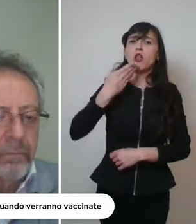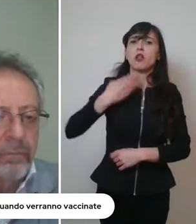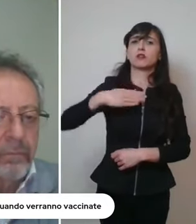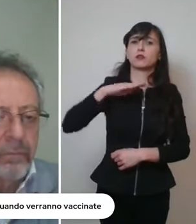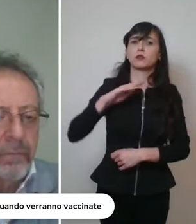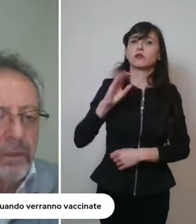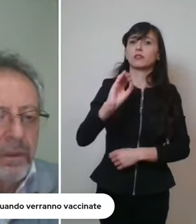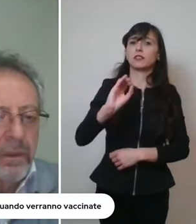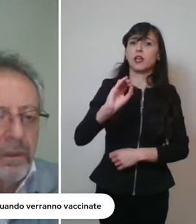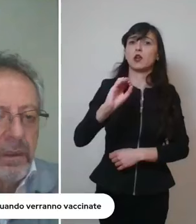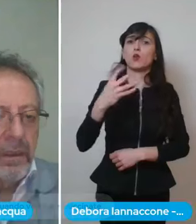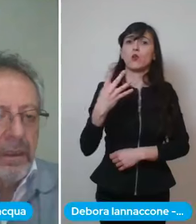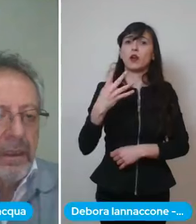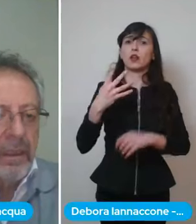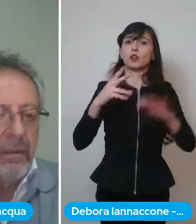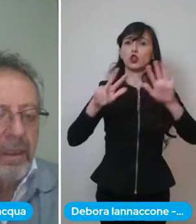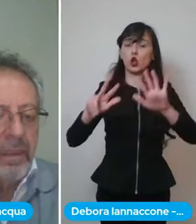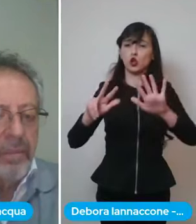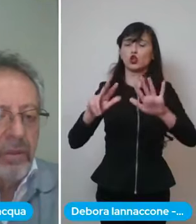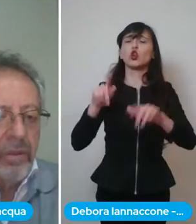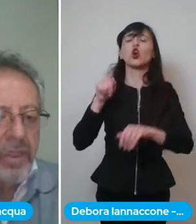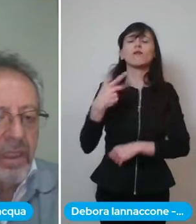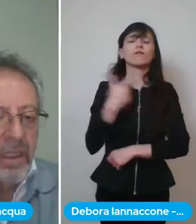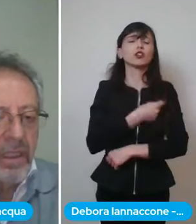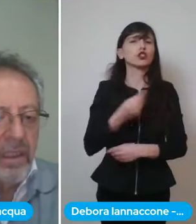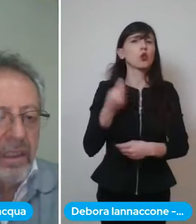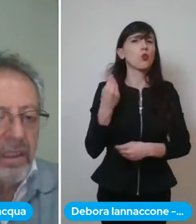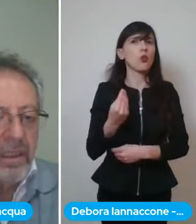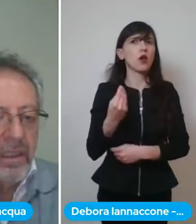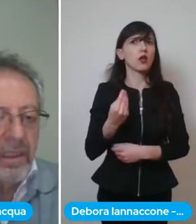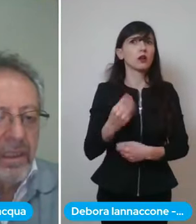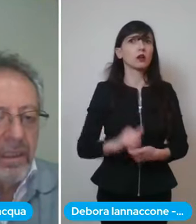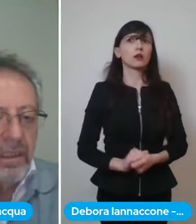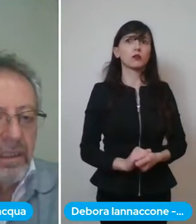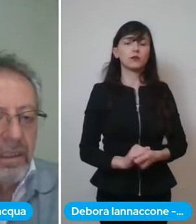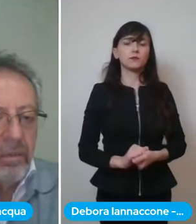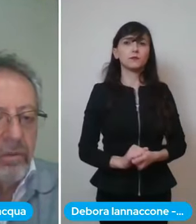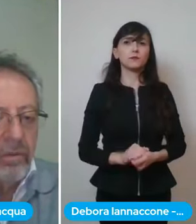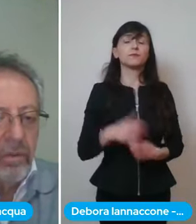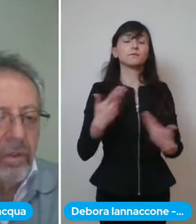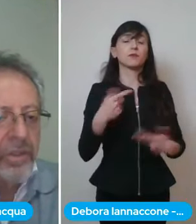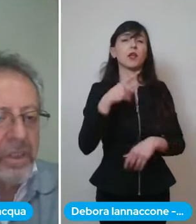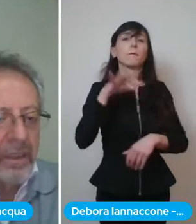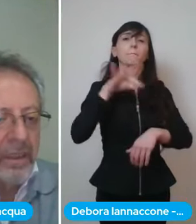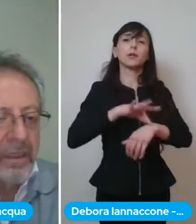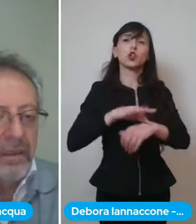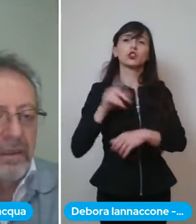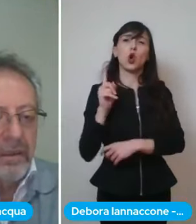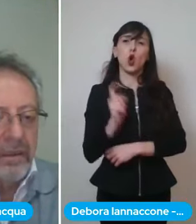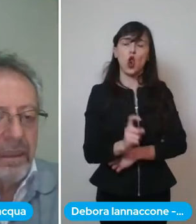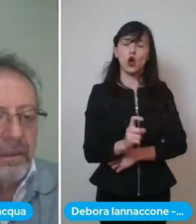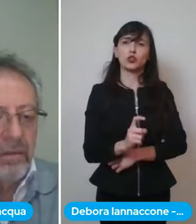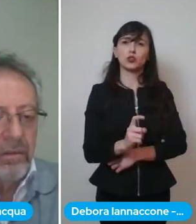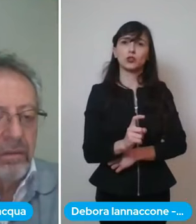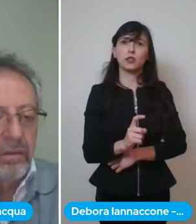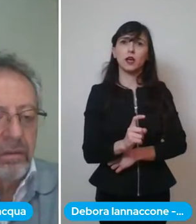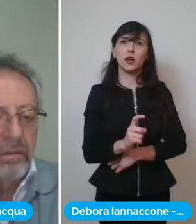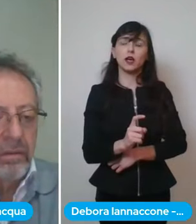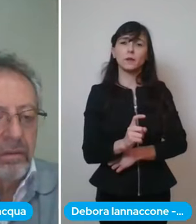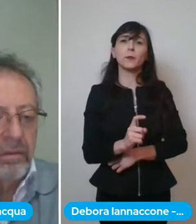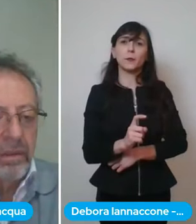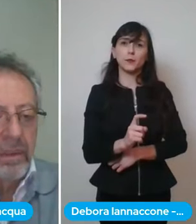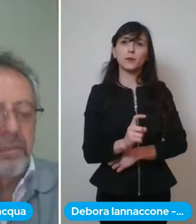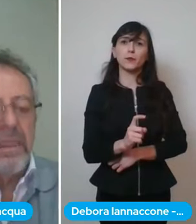vaccinate allora le patologie oncologiche hanno